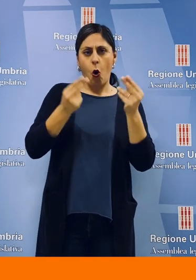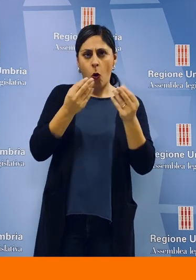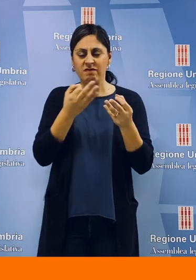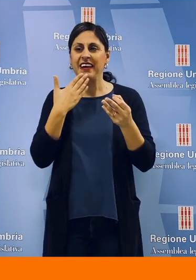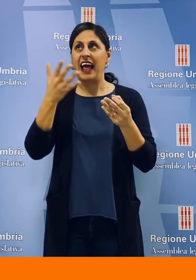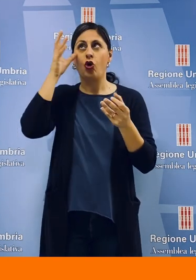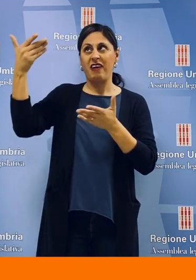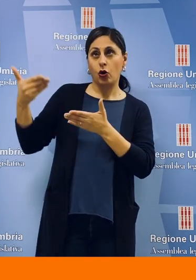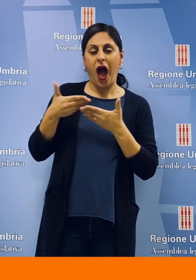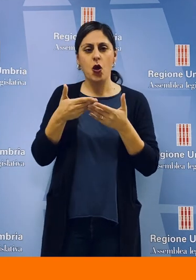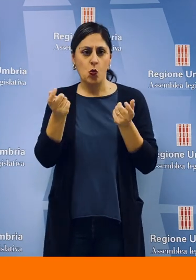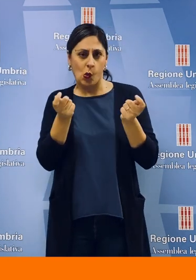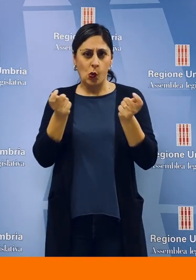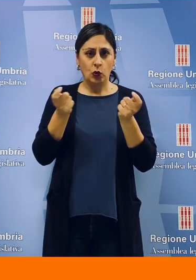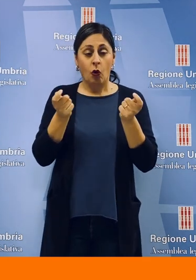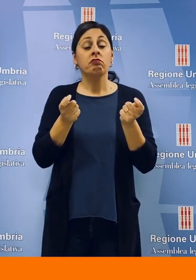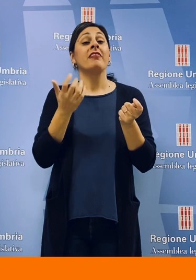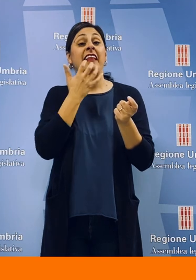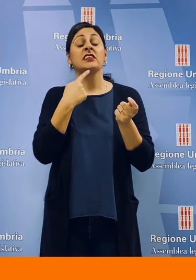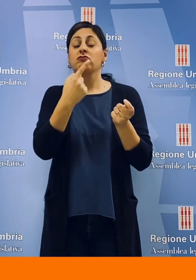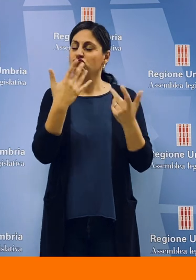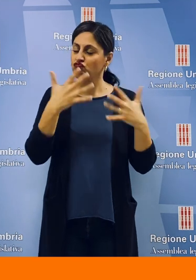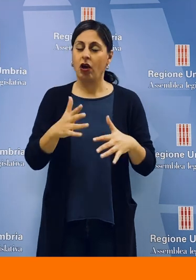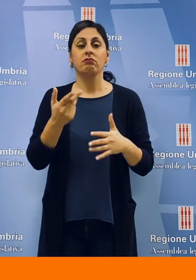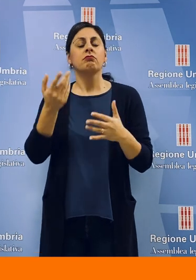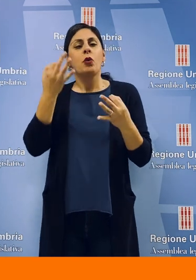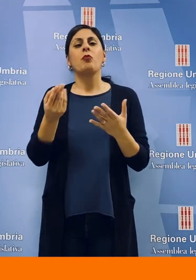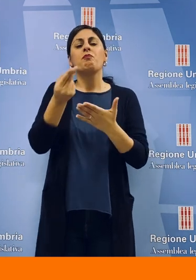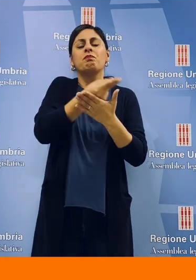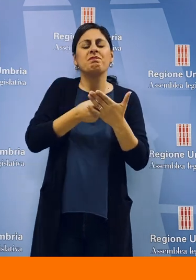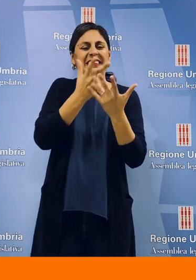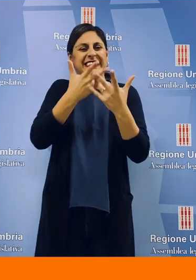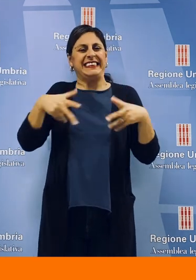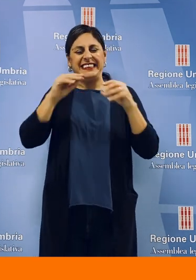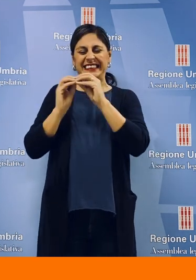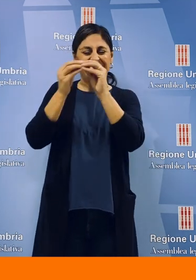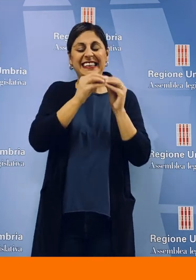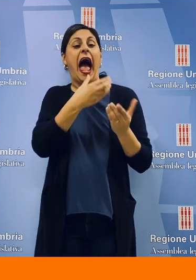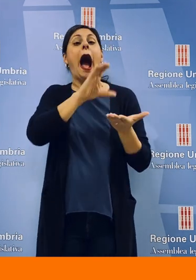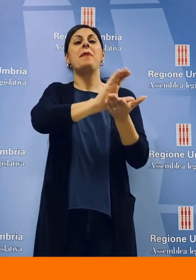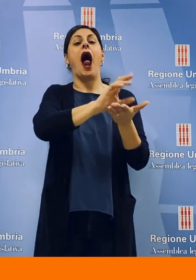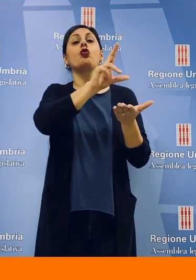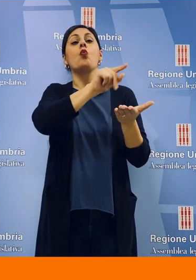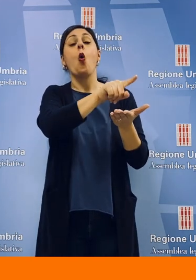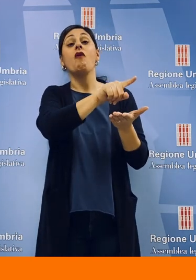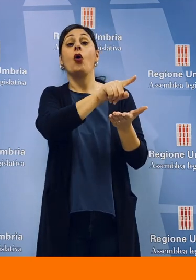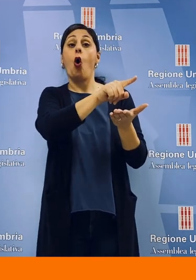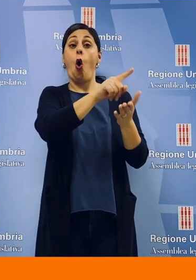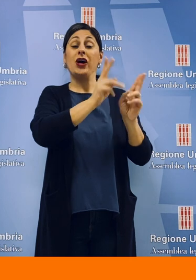sanità. La Giunta è riuscita a tenere i conti in ordine con l'aiuto del Governo. La T6 ha rivendicato di avere riprogettato, finanziato e